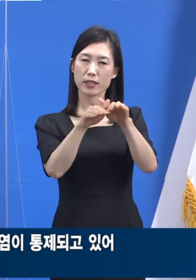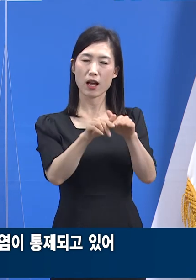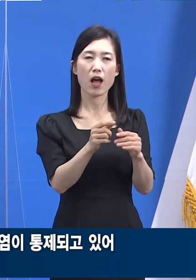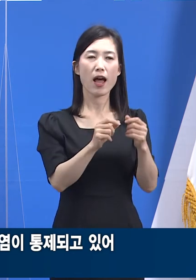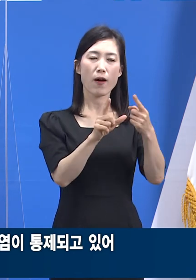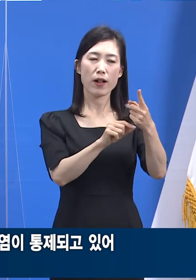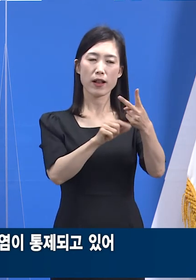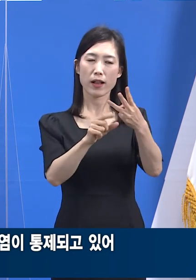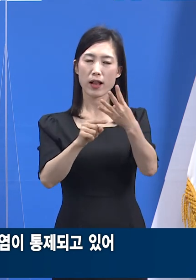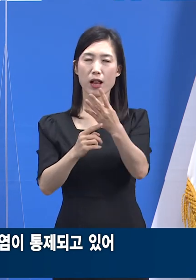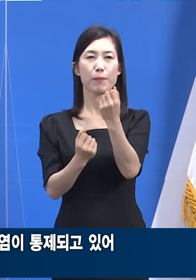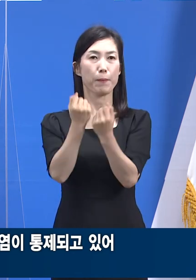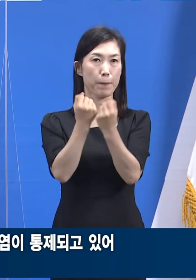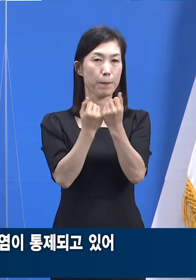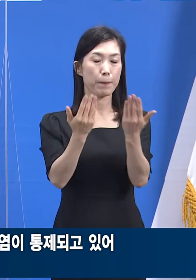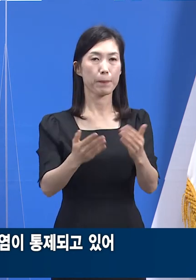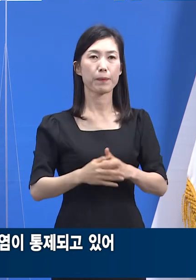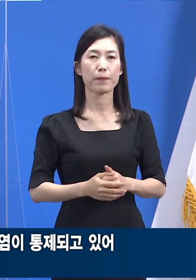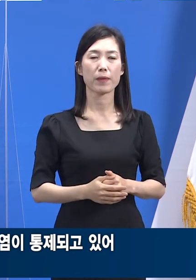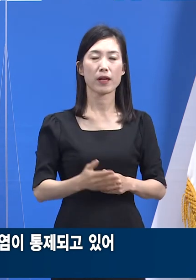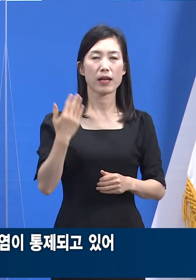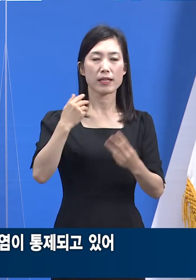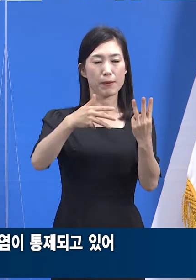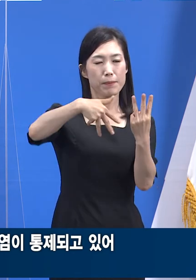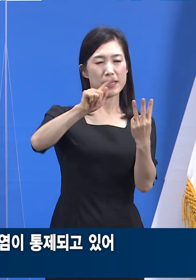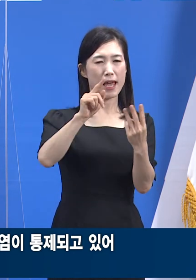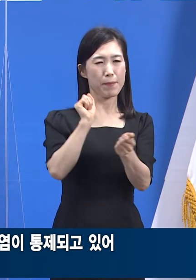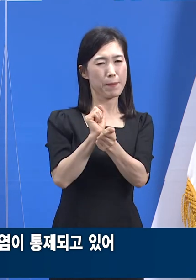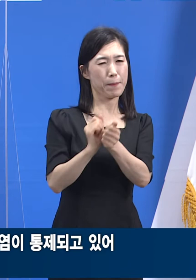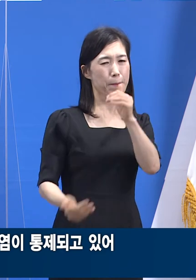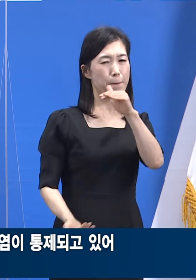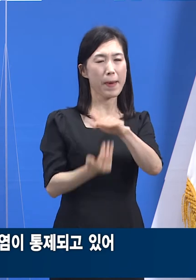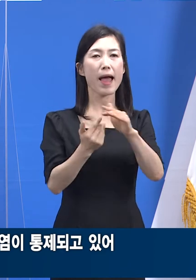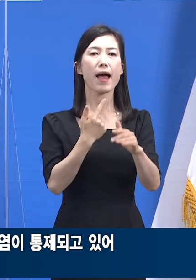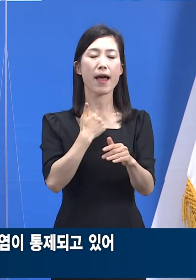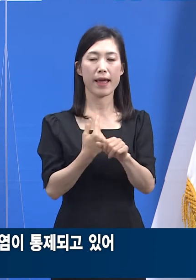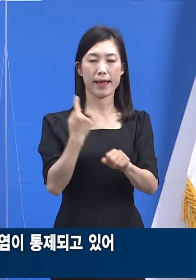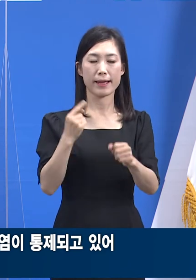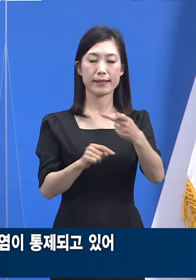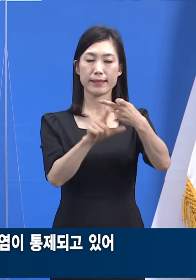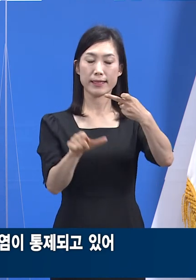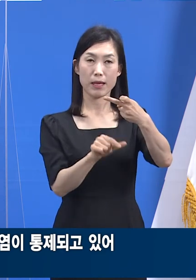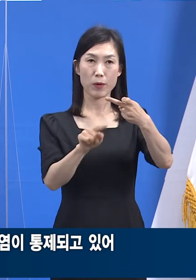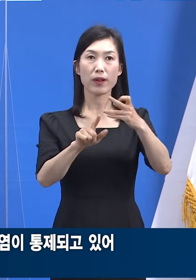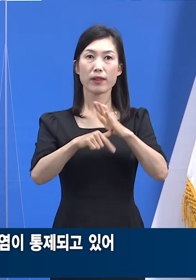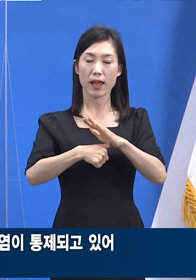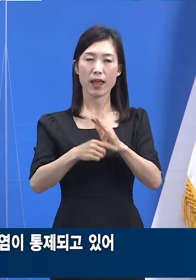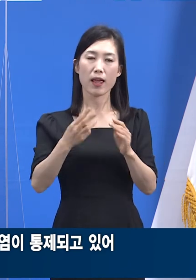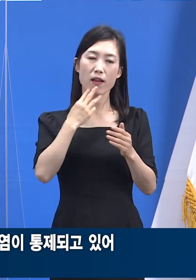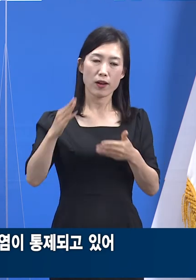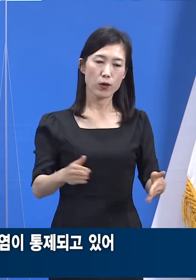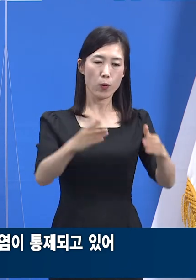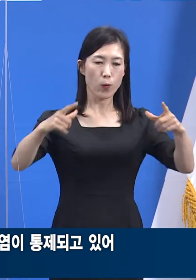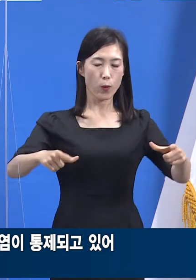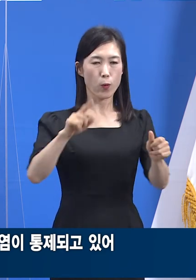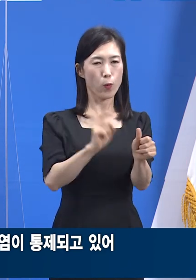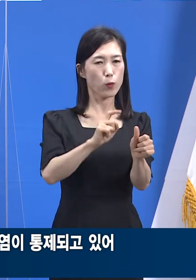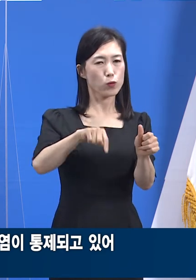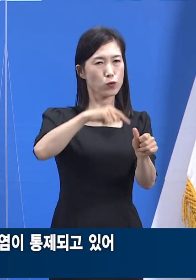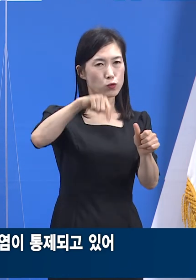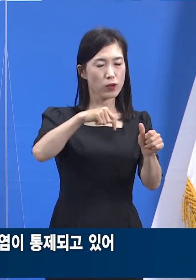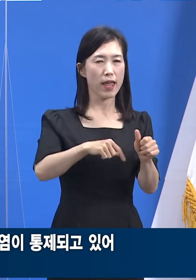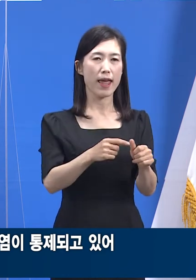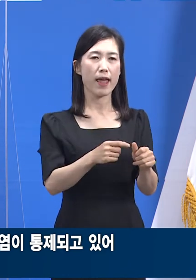통계로 설명드립니다. 제3차 유행의 정점이었던 지난해 12월 도내 확진자 중 감염